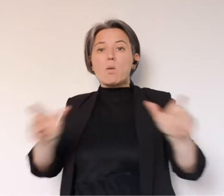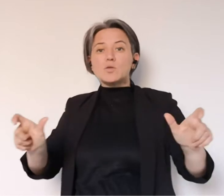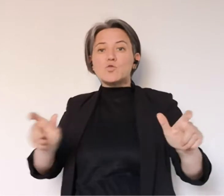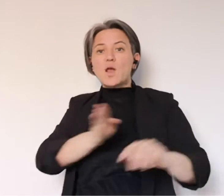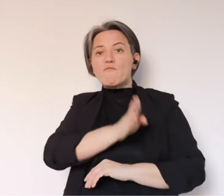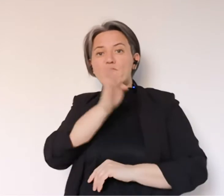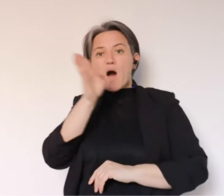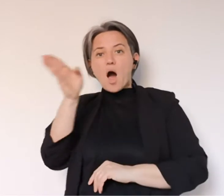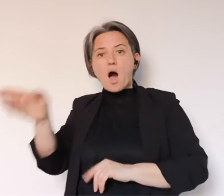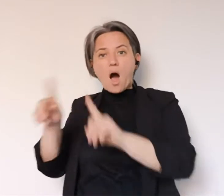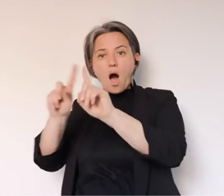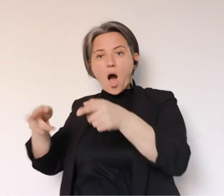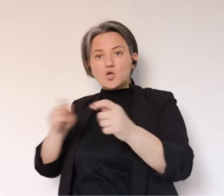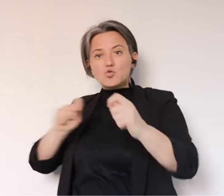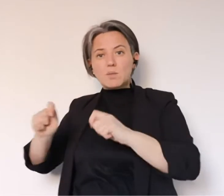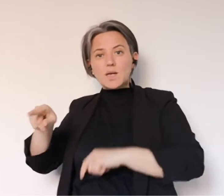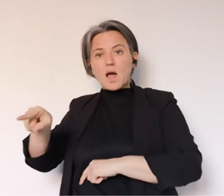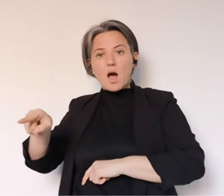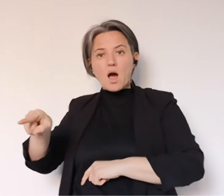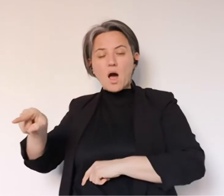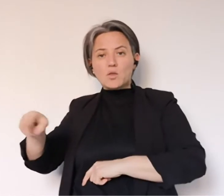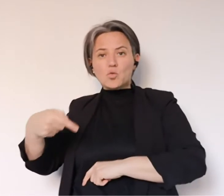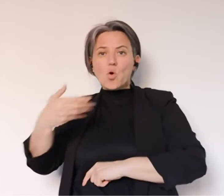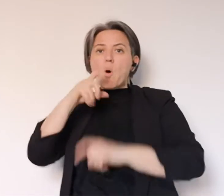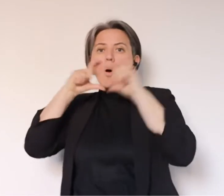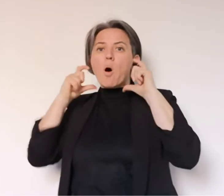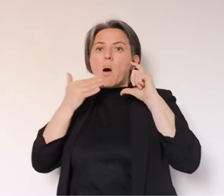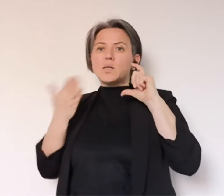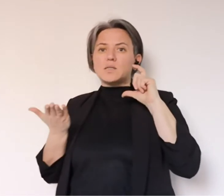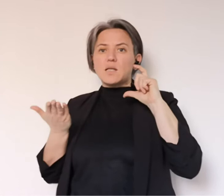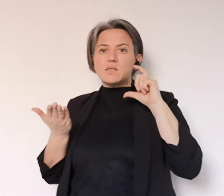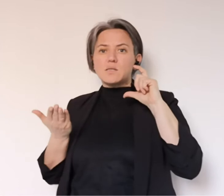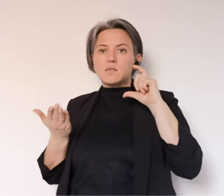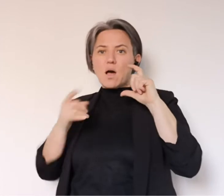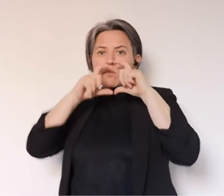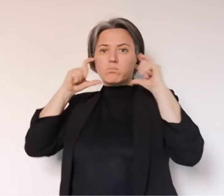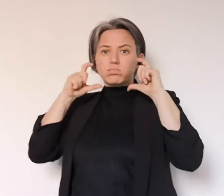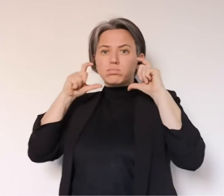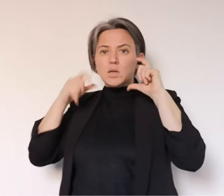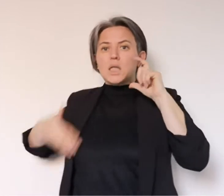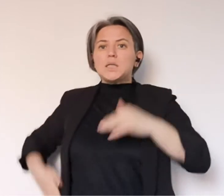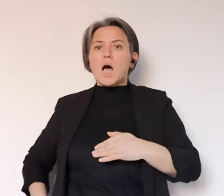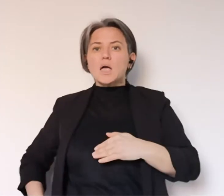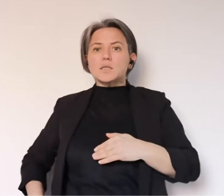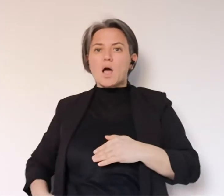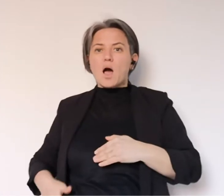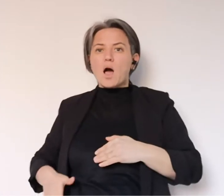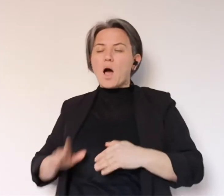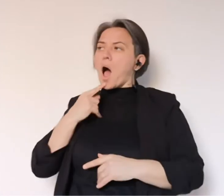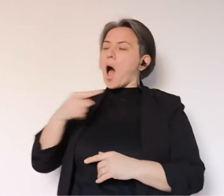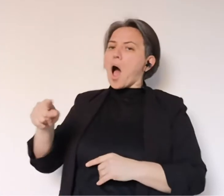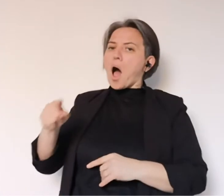grande distribuzione che mi dicono che tuttora ci sono persone che entrano dentro un supermercato senza la